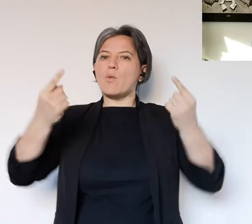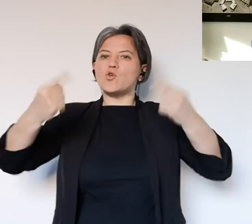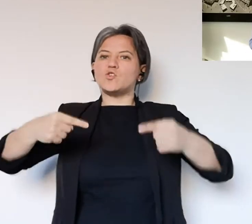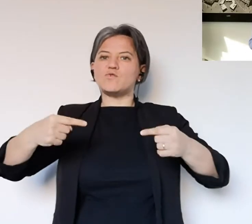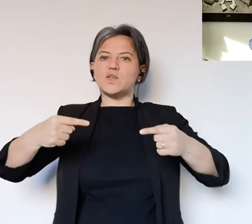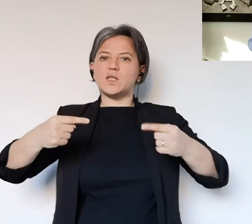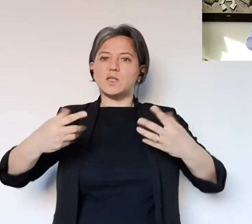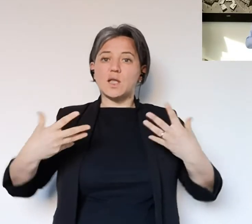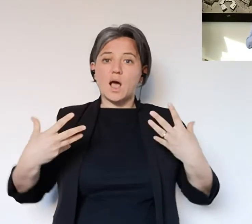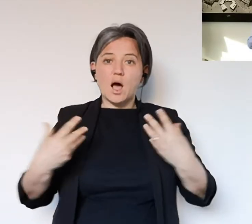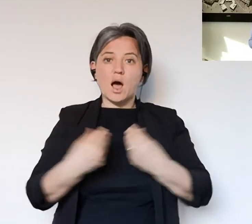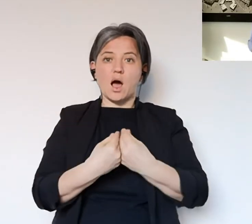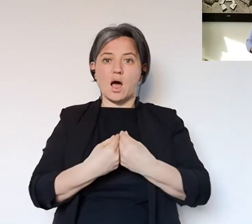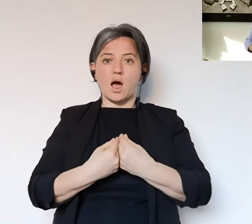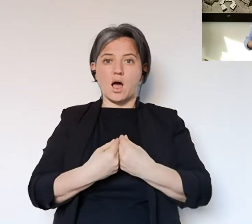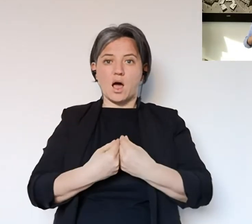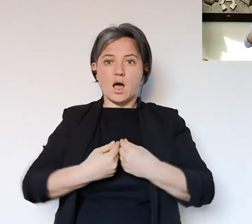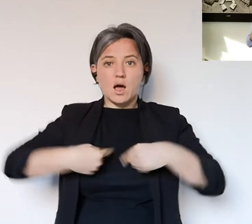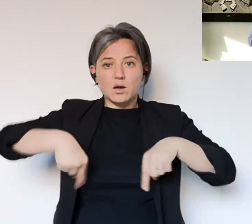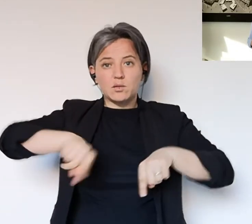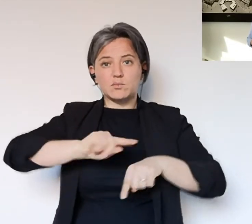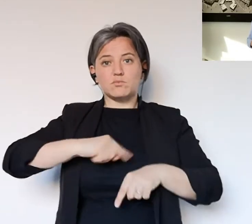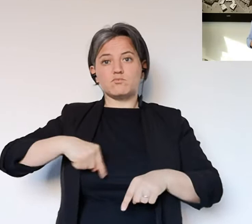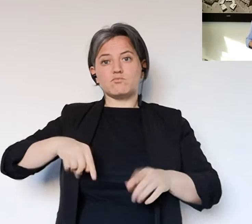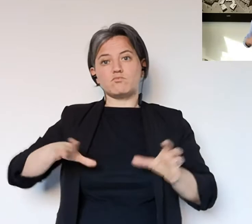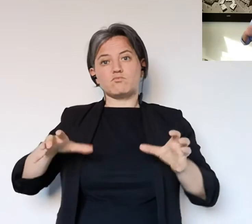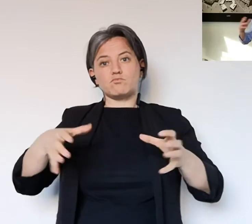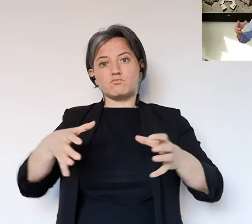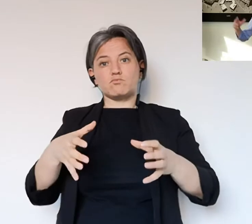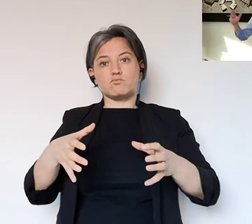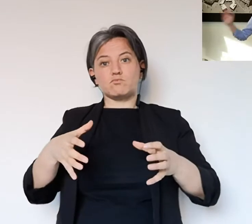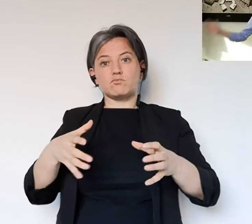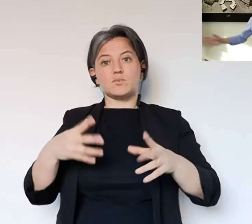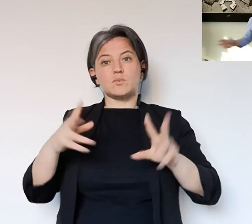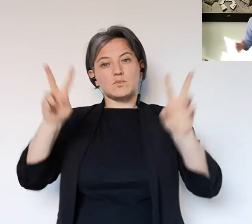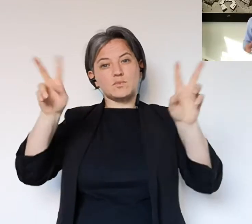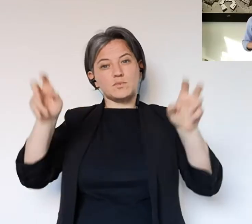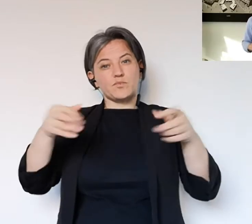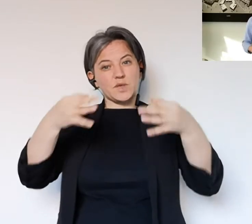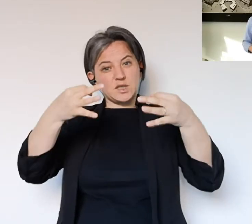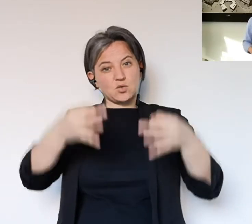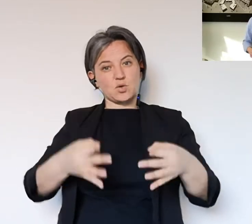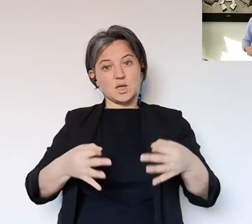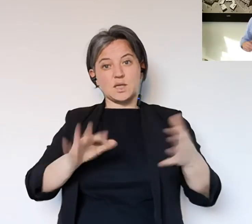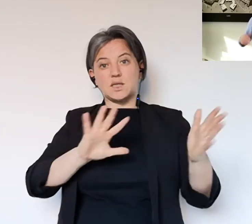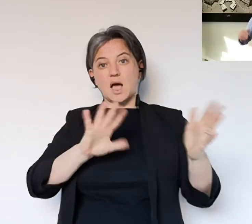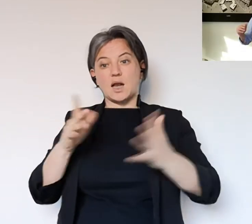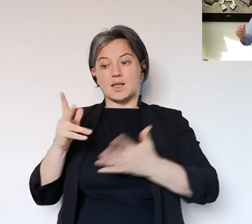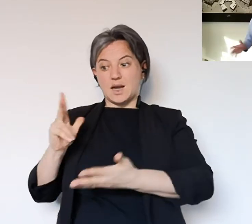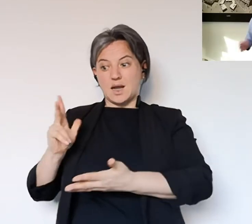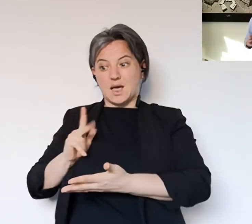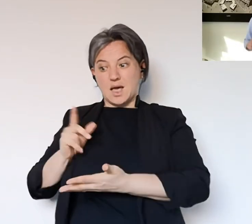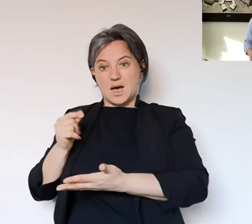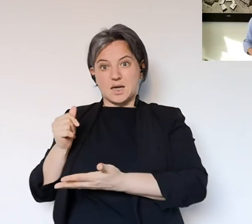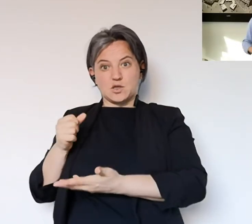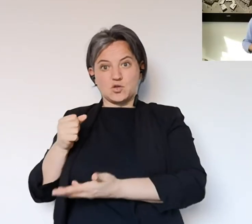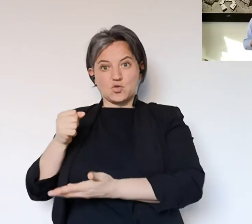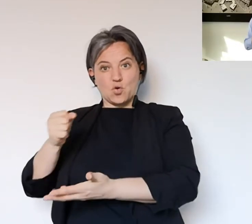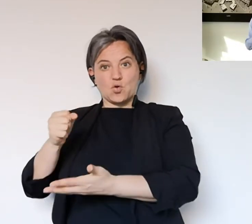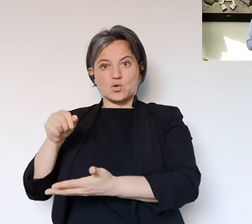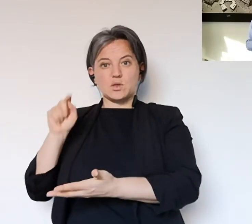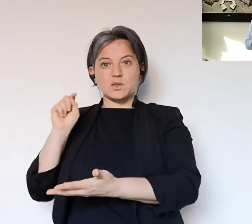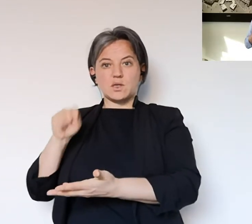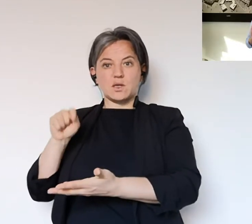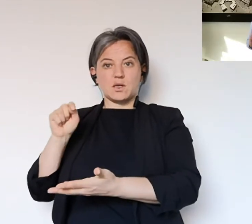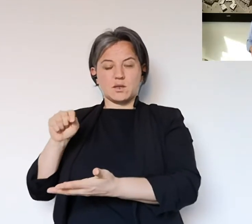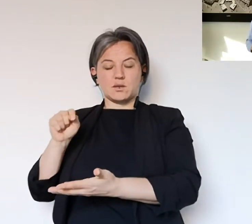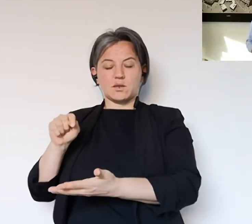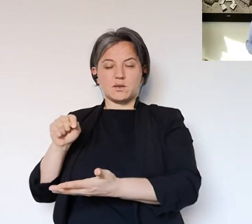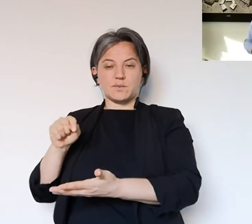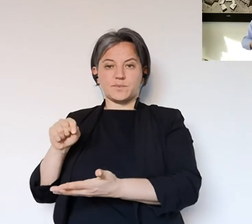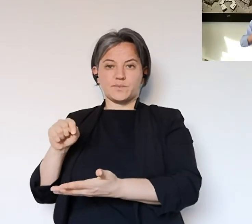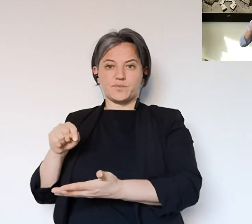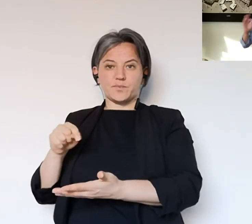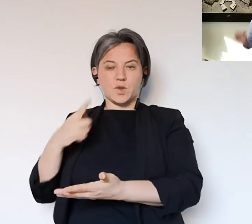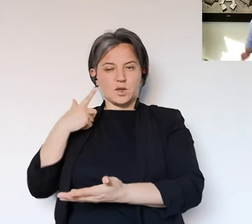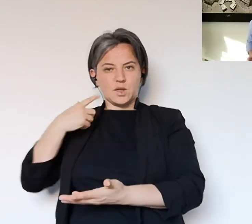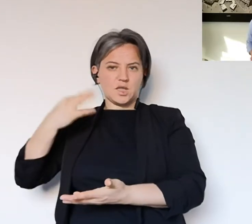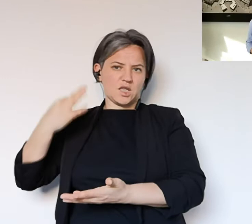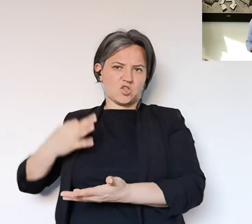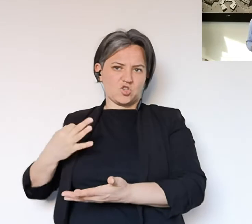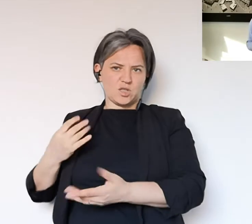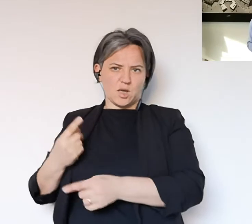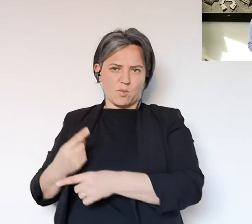una riapertura ma sarà una sfida collettiva rispetto al tema della sicurezza. Le altre risorse dovranno far parte di un